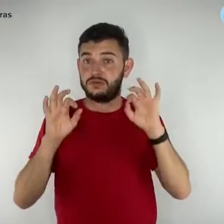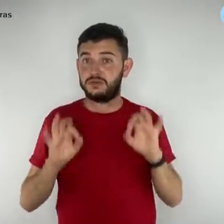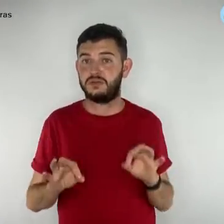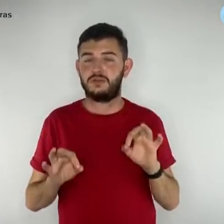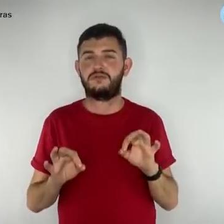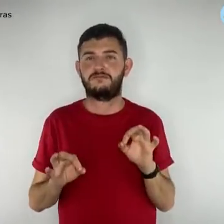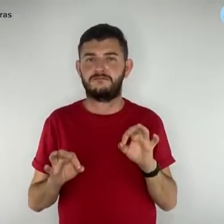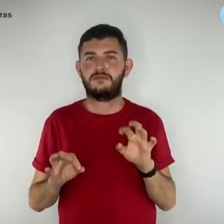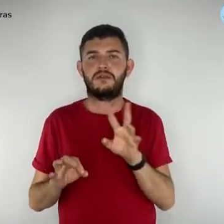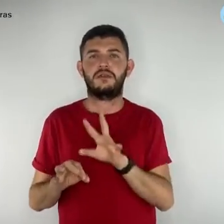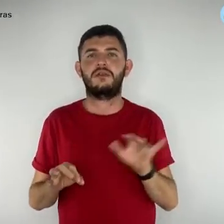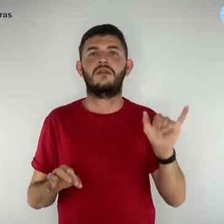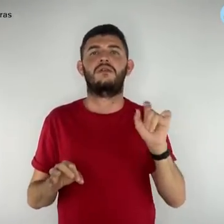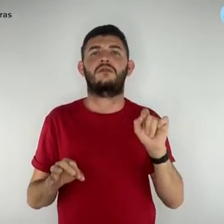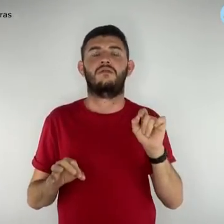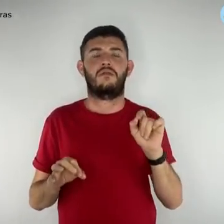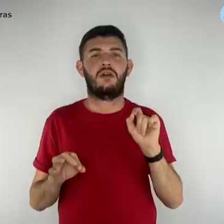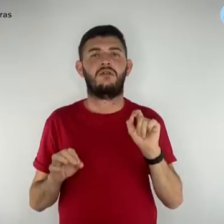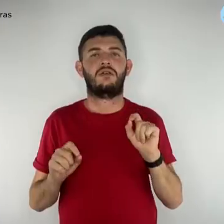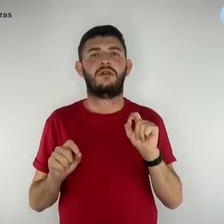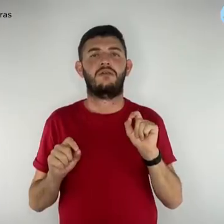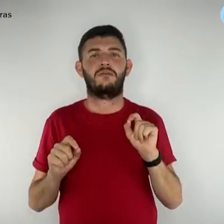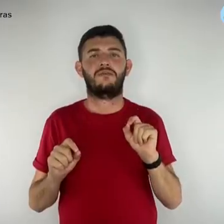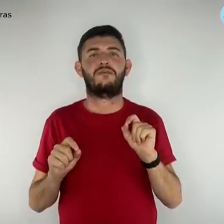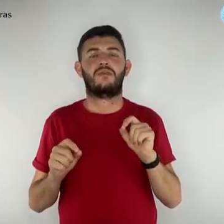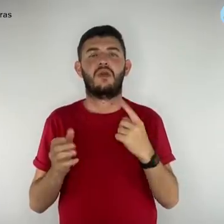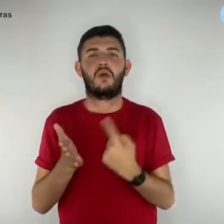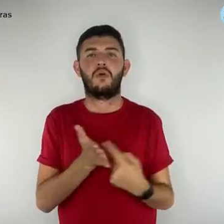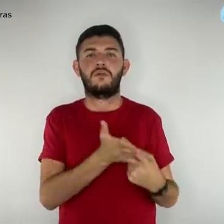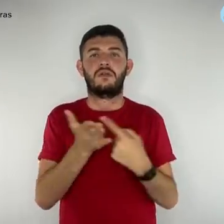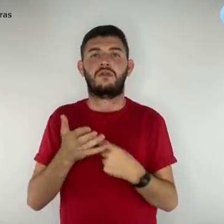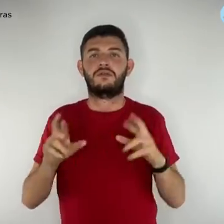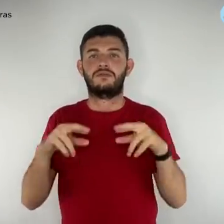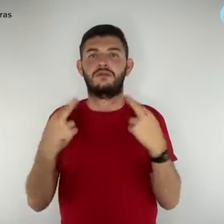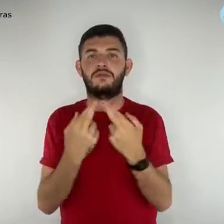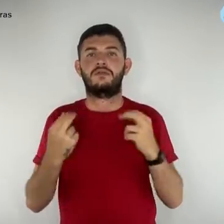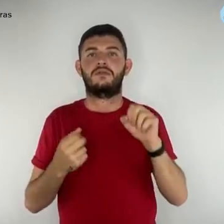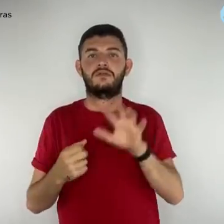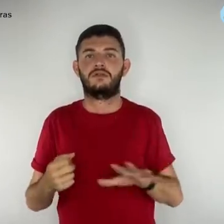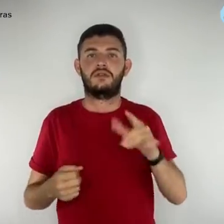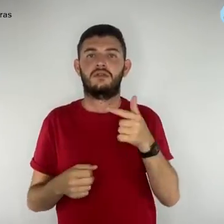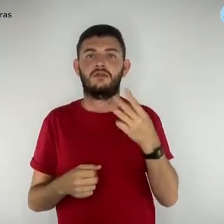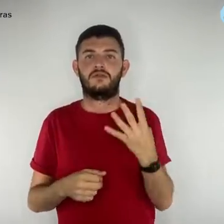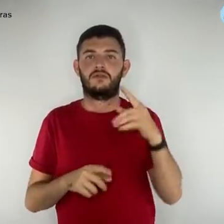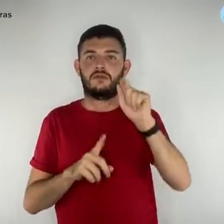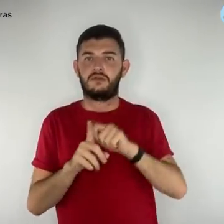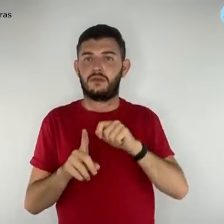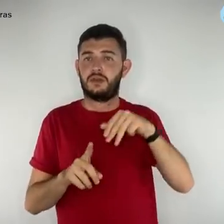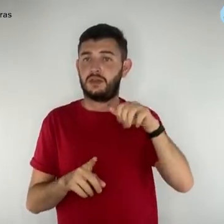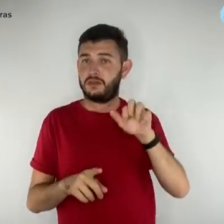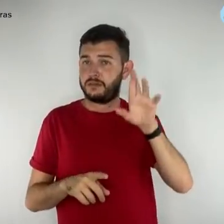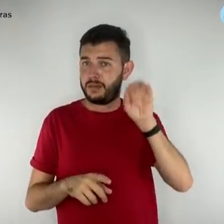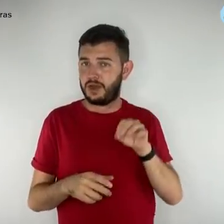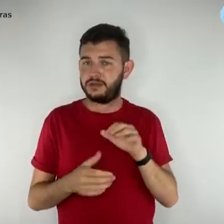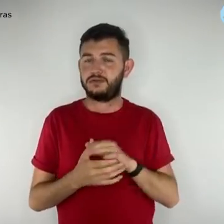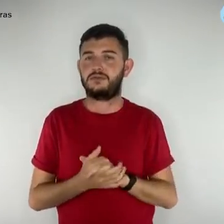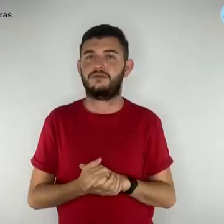e culminarão na próxima Assembleia Geral a ser realizada dia 24 de março. A